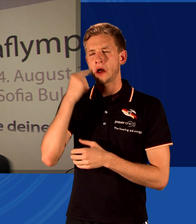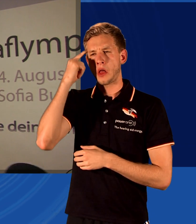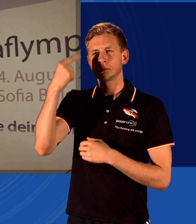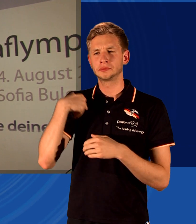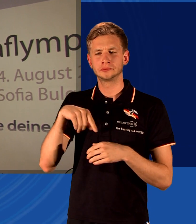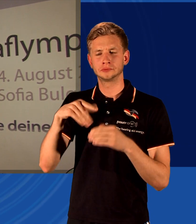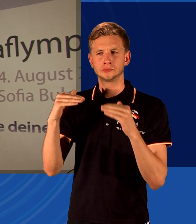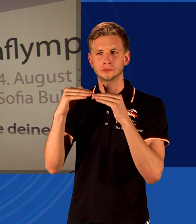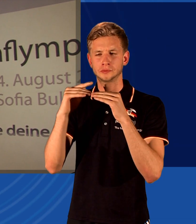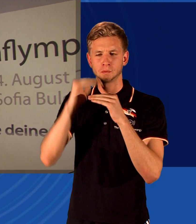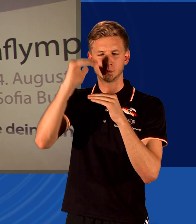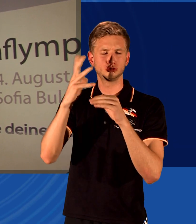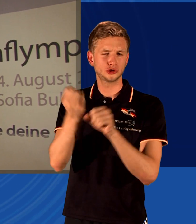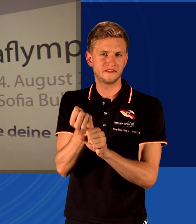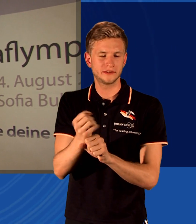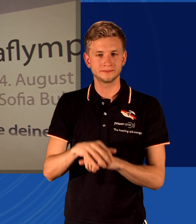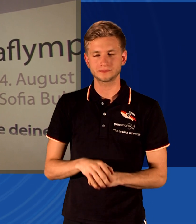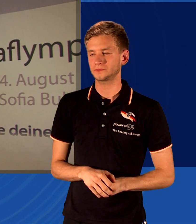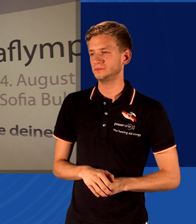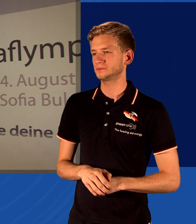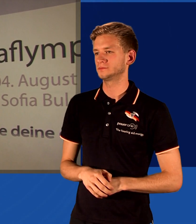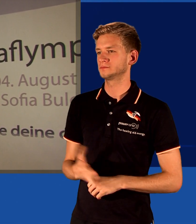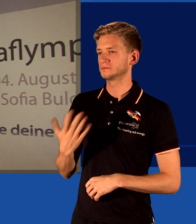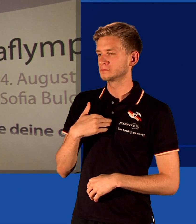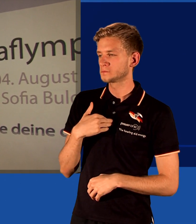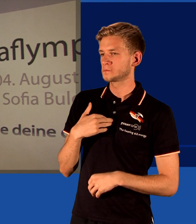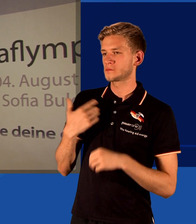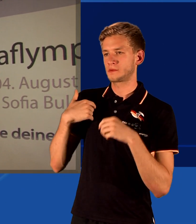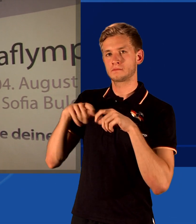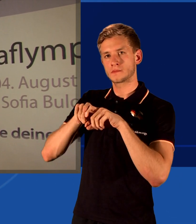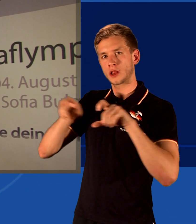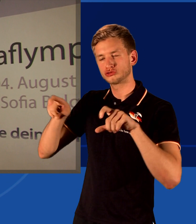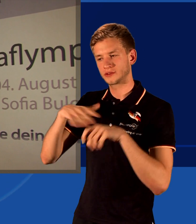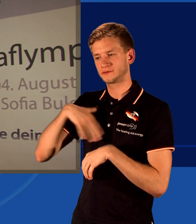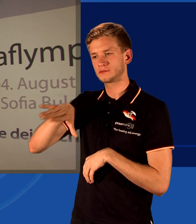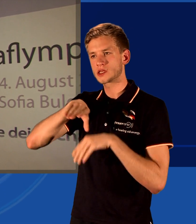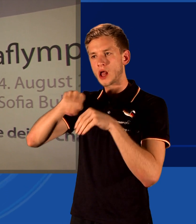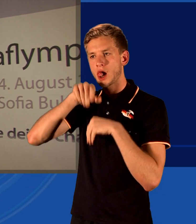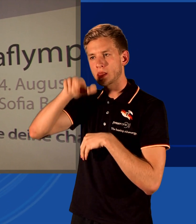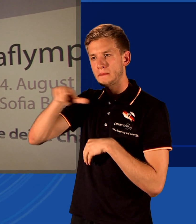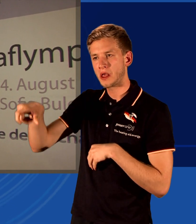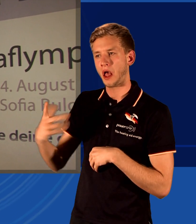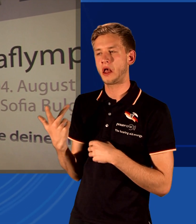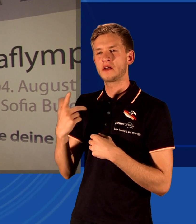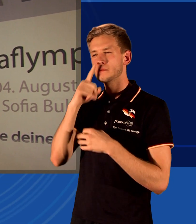Was würden Sie den Teilnehmern bei uns und unserer Mannschaft noch mit sagen wollen, wenn es nicht geklappt hat?